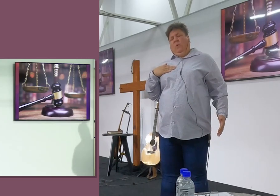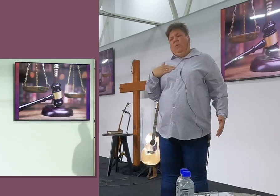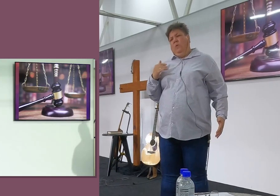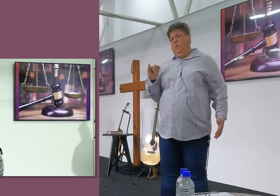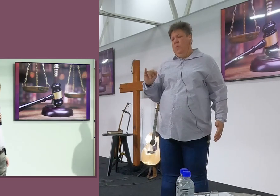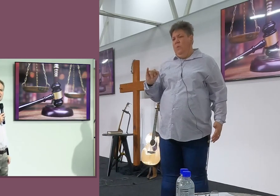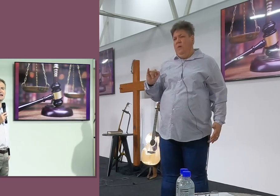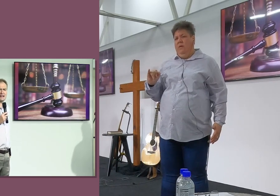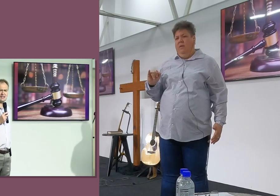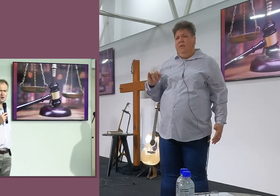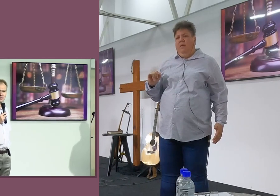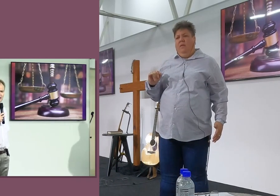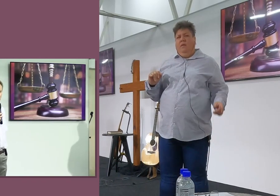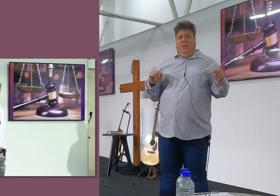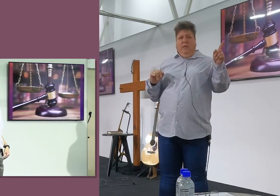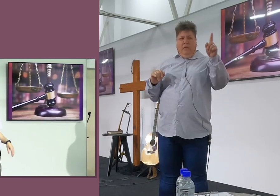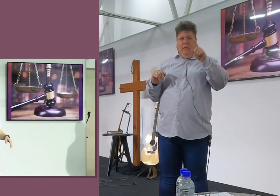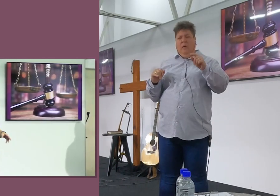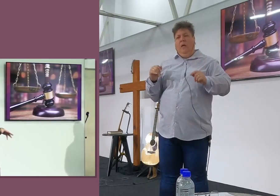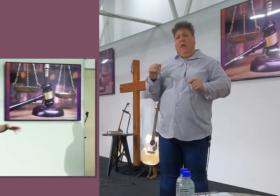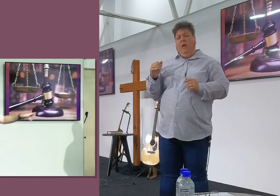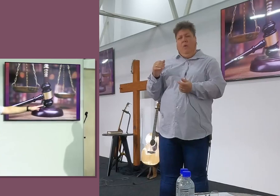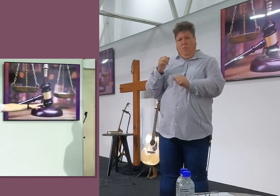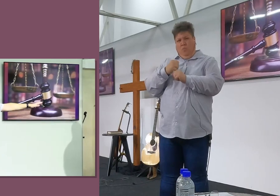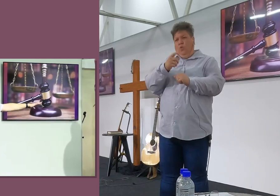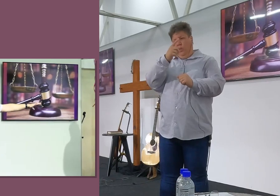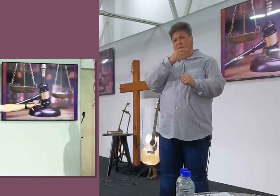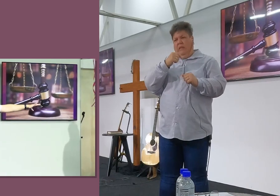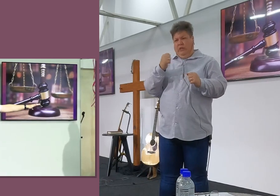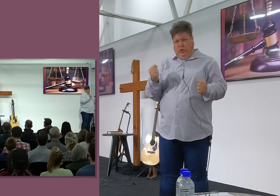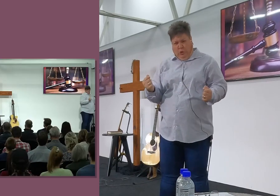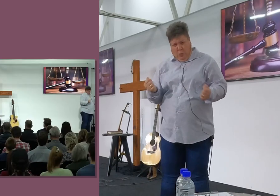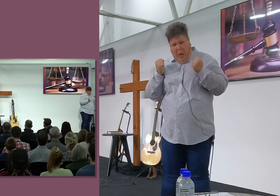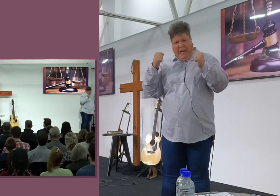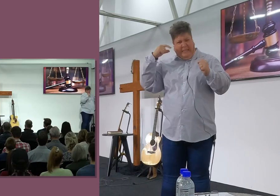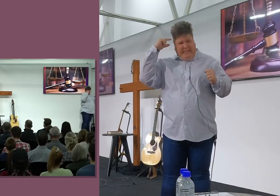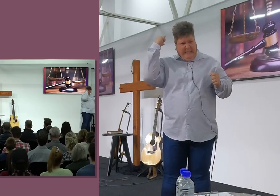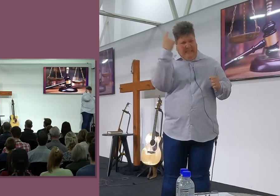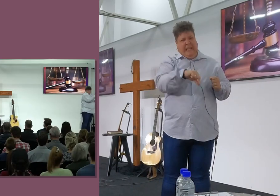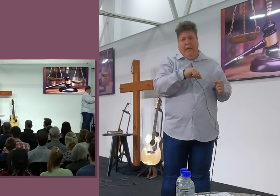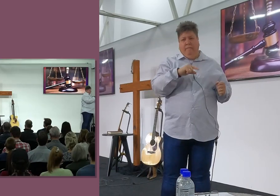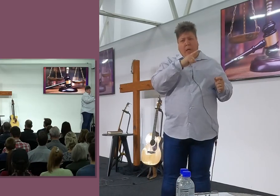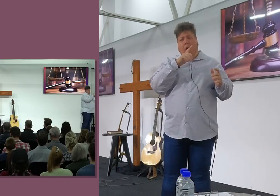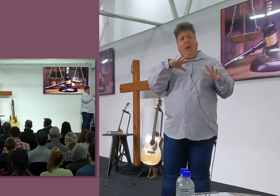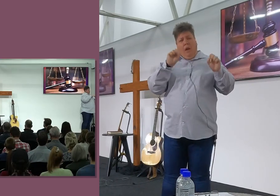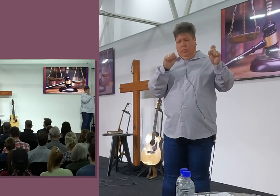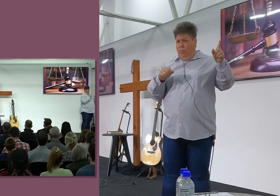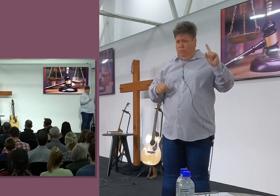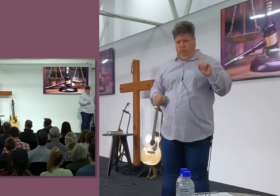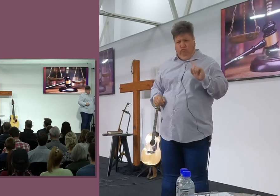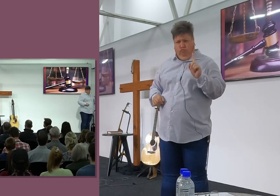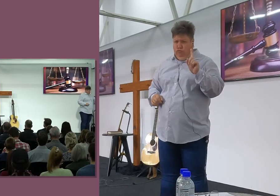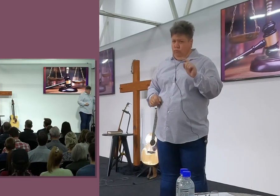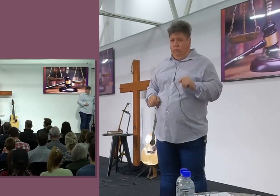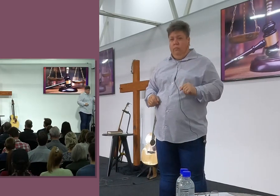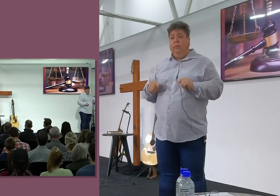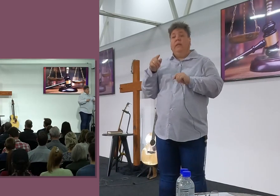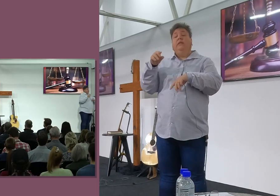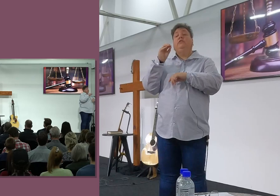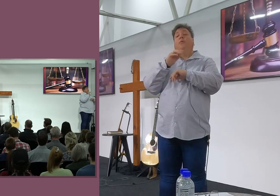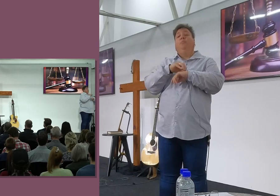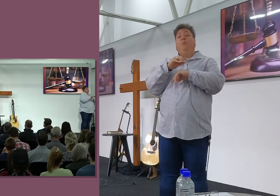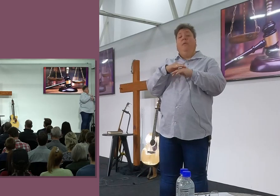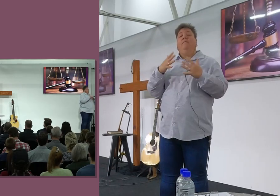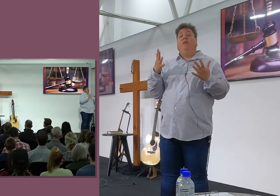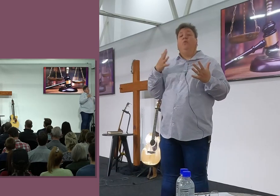Ek, Dit is nie reg as hulle op die einde, Hulle moet, Hulle moet swaarder gestrap word, Hulle, Hulle kan nie net gereed word nie, En, En, dis die probleem wat